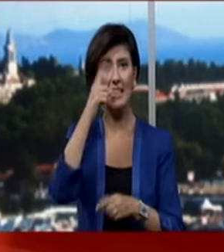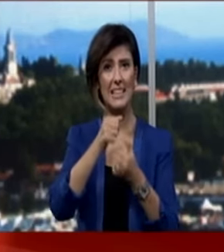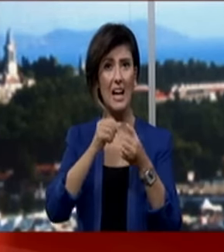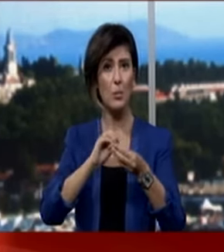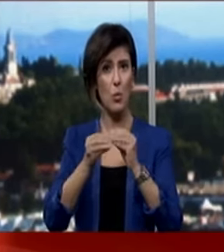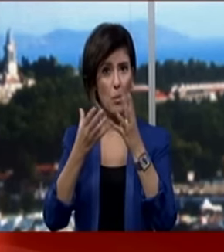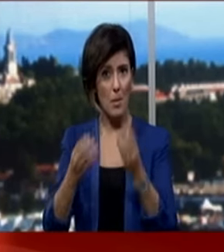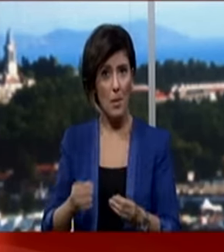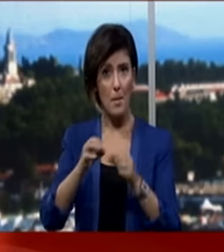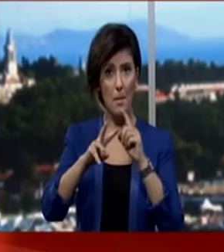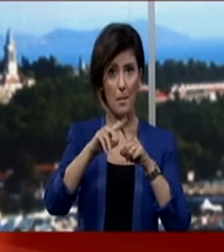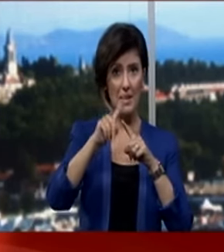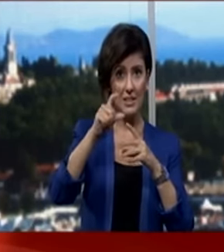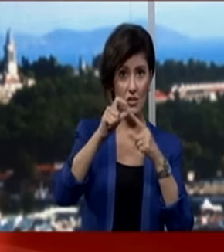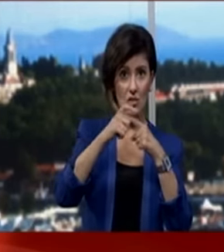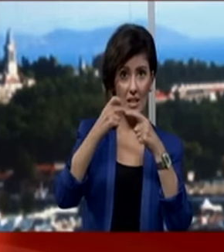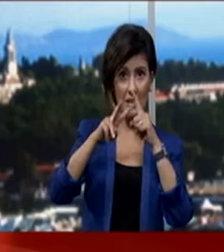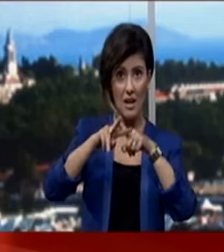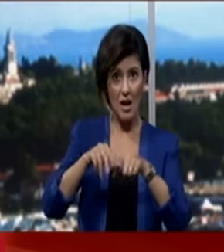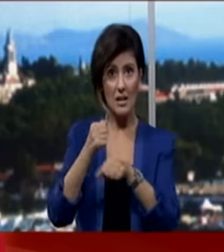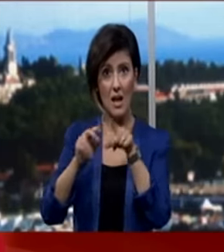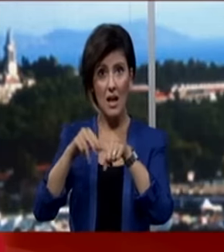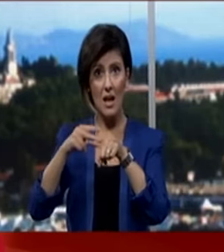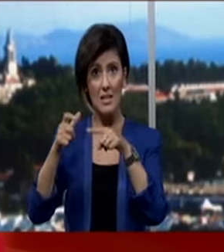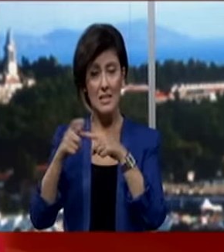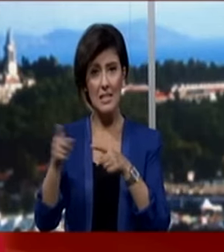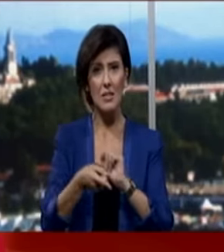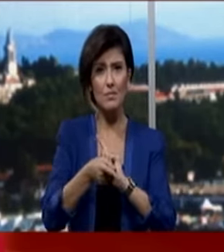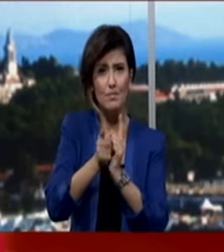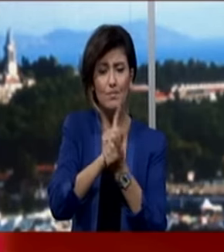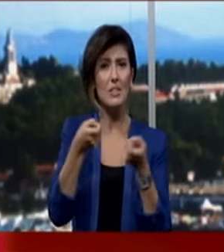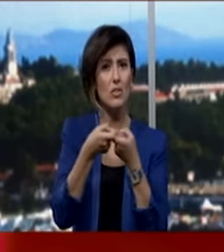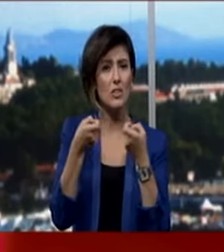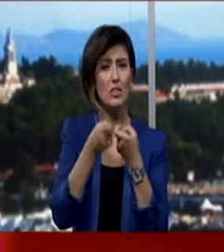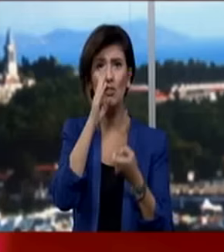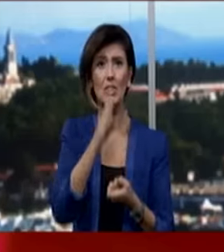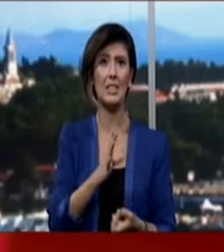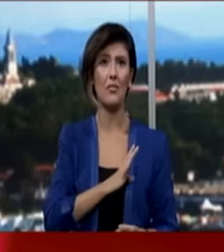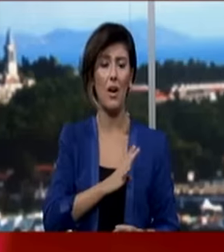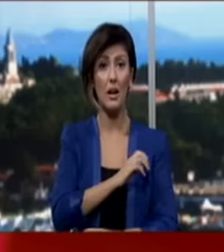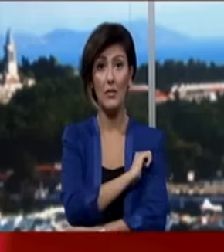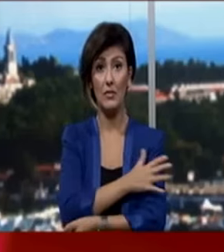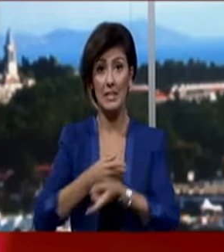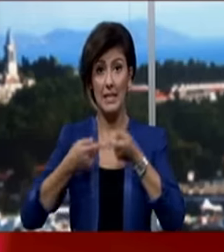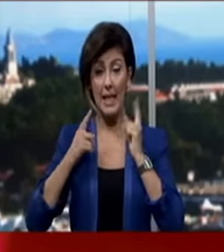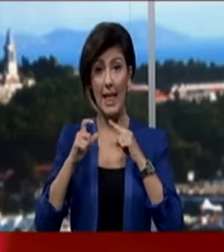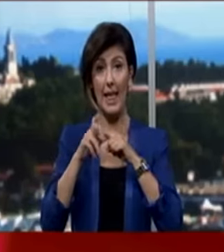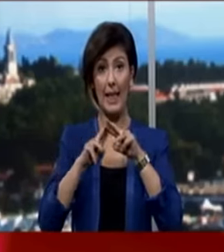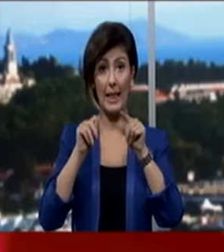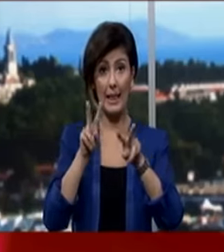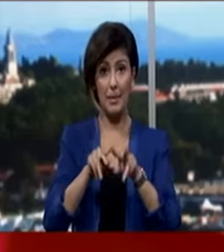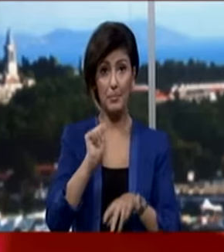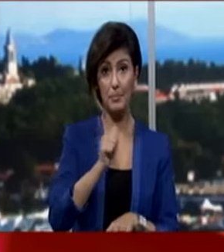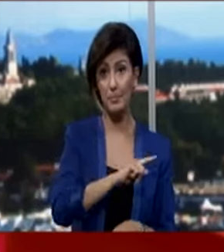Batı Şeria ve Gazze'nin çeşitli bölgelerinde yaşanan çatışmalar ciddi boyutlara ulaştı. Filistinli yetkililer, Ekim ayının